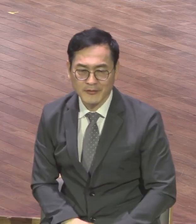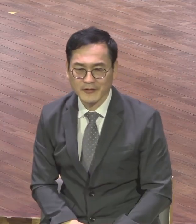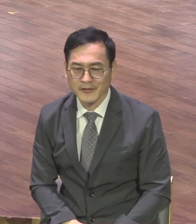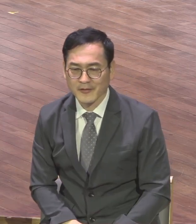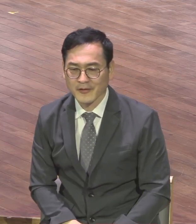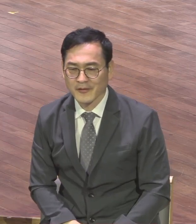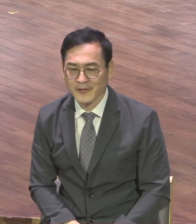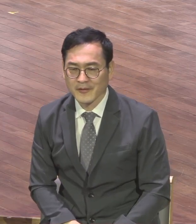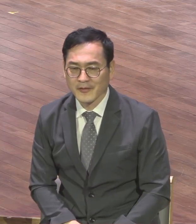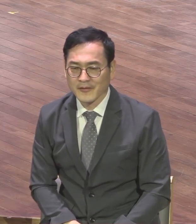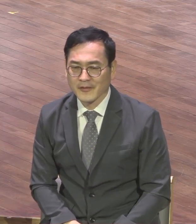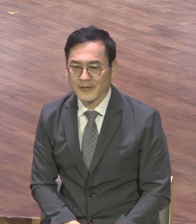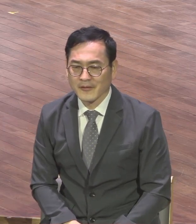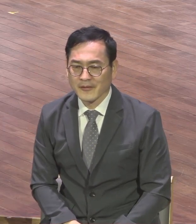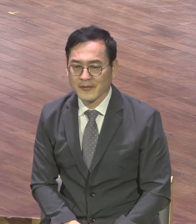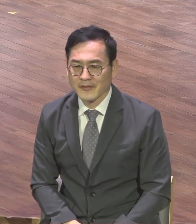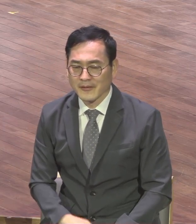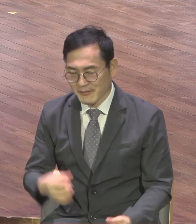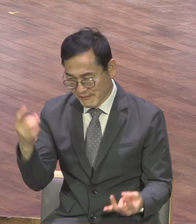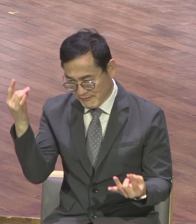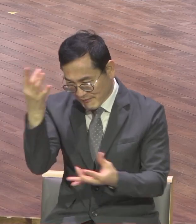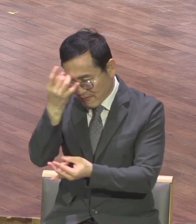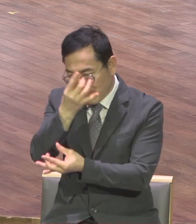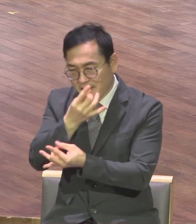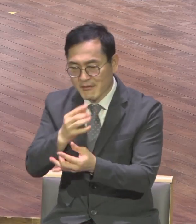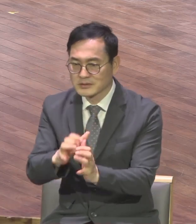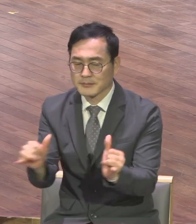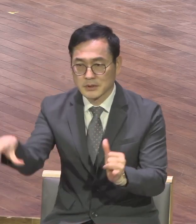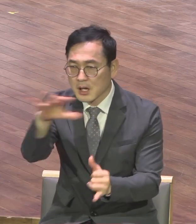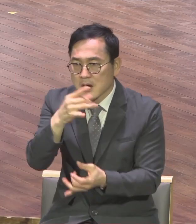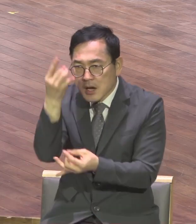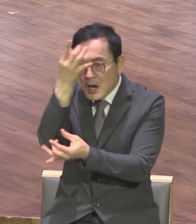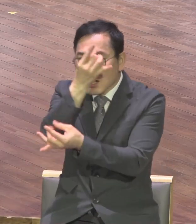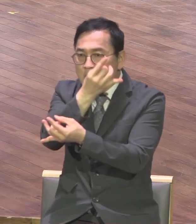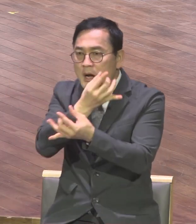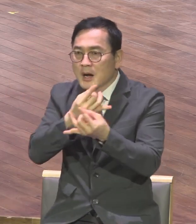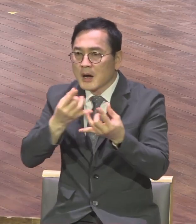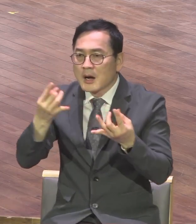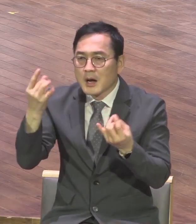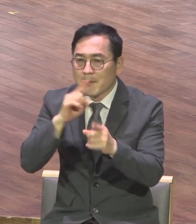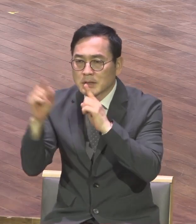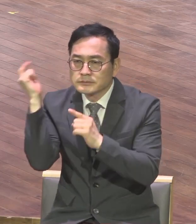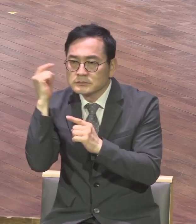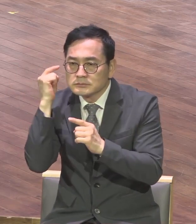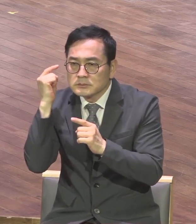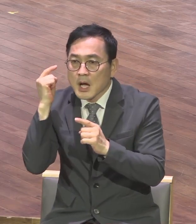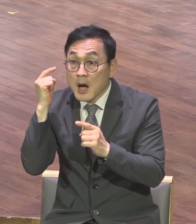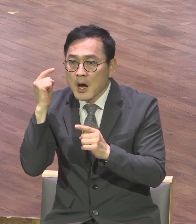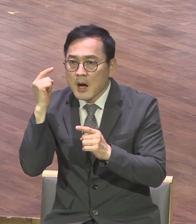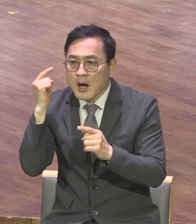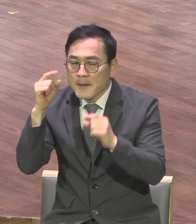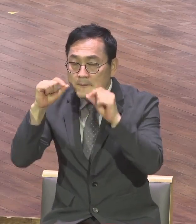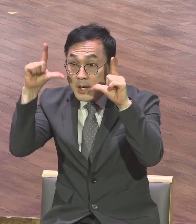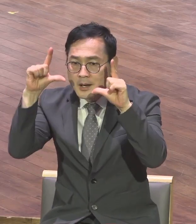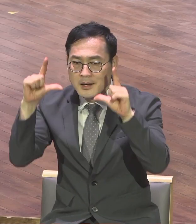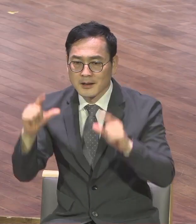너무나 감사한 캠프고 정말 이게 이야 세상 천국이구나 크리스도를 전하는 이